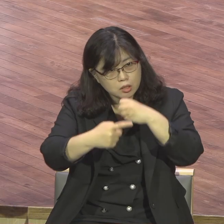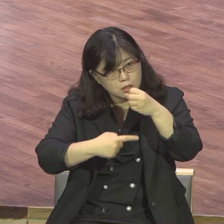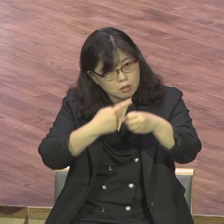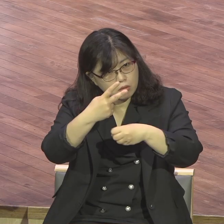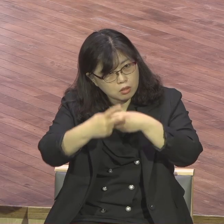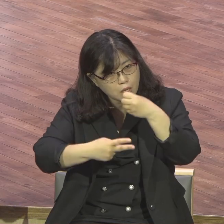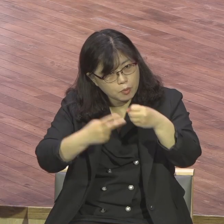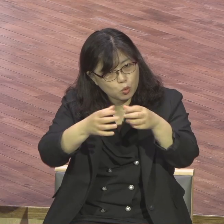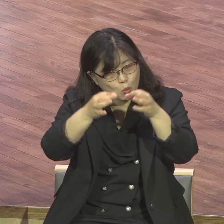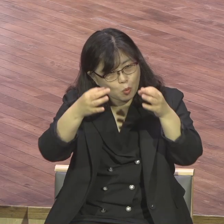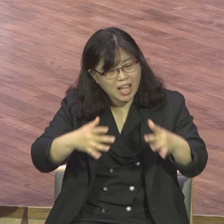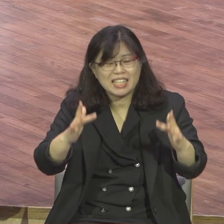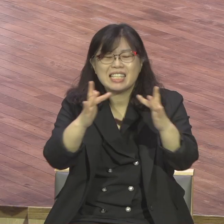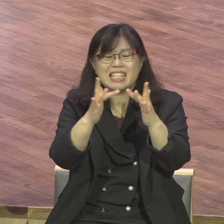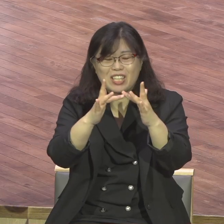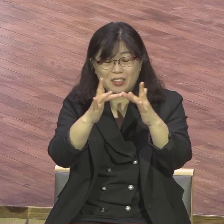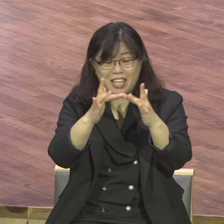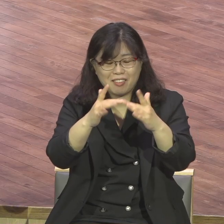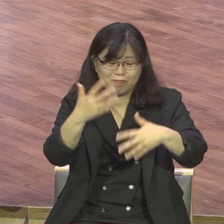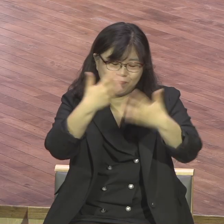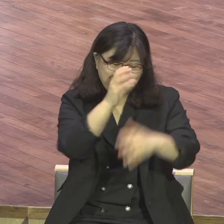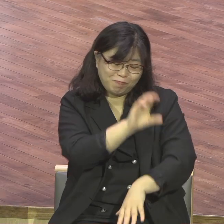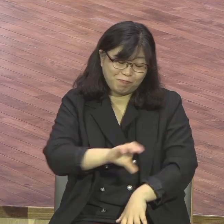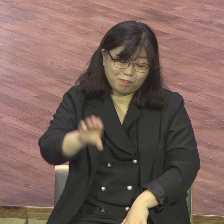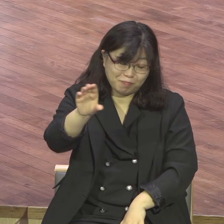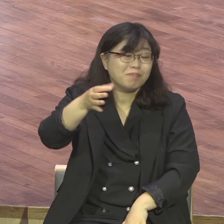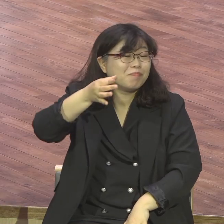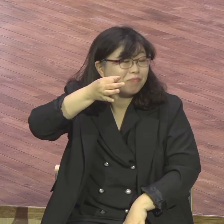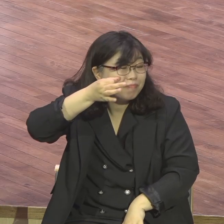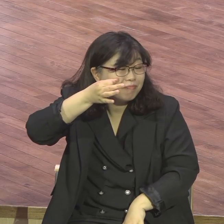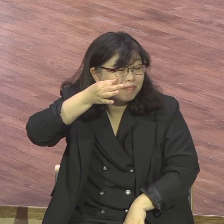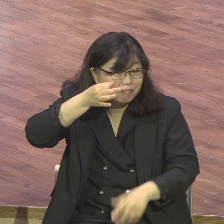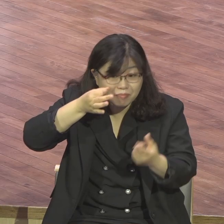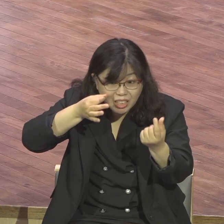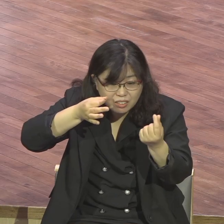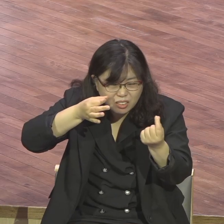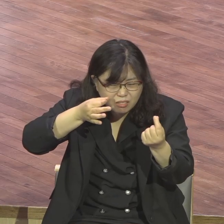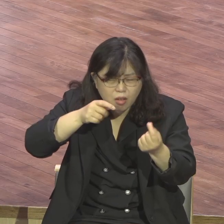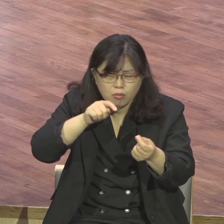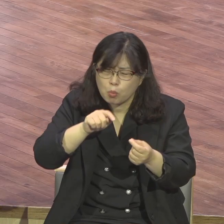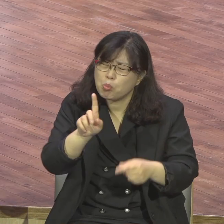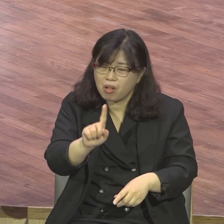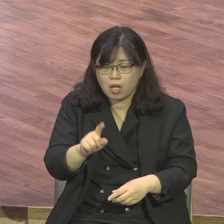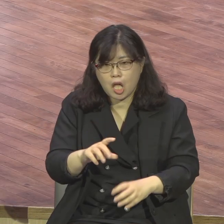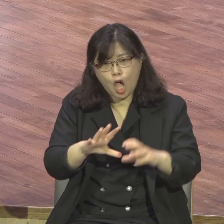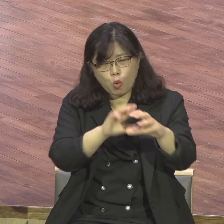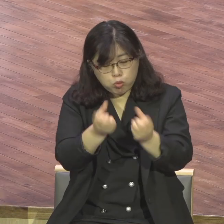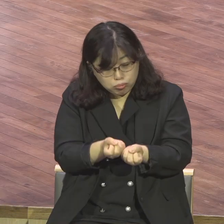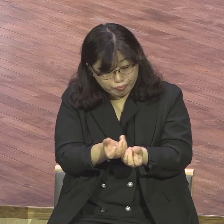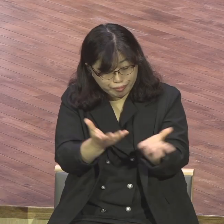그런데 이것은요 비상상황에 대체했을 뿐이에요